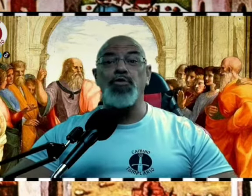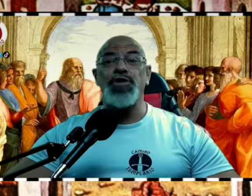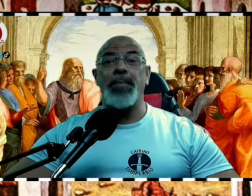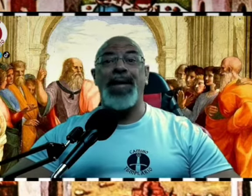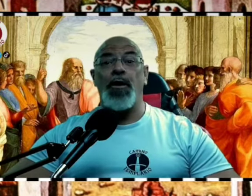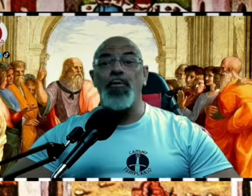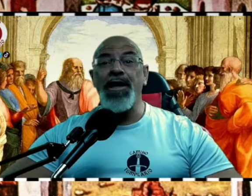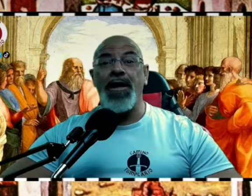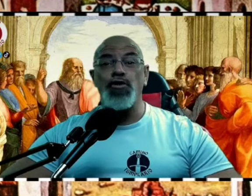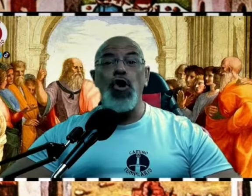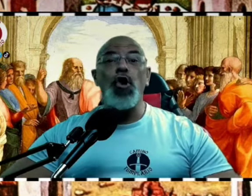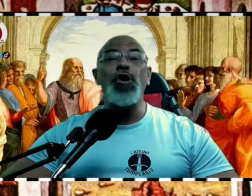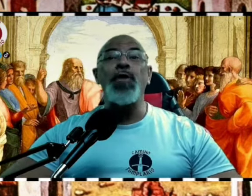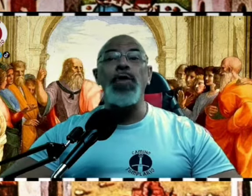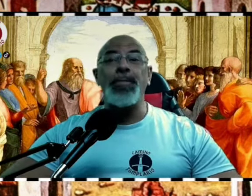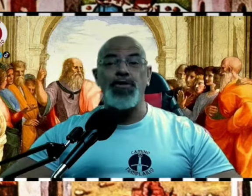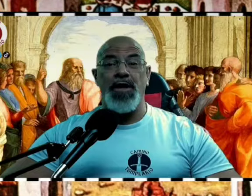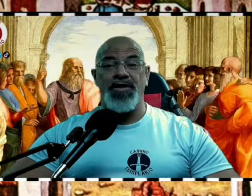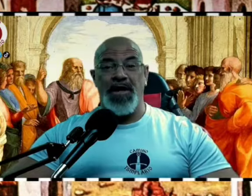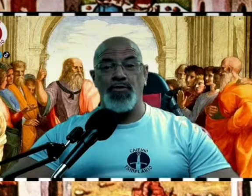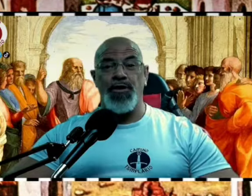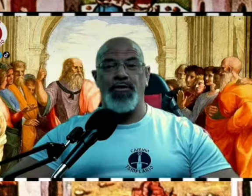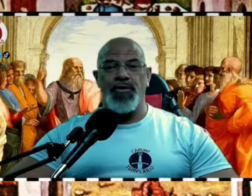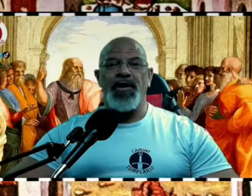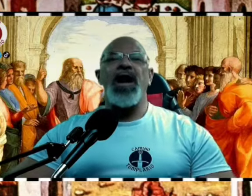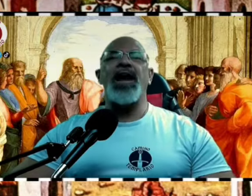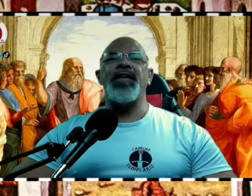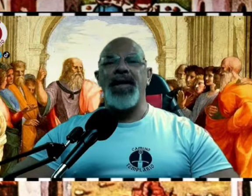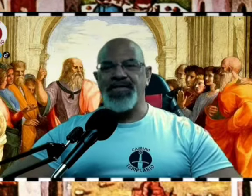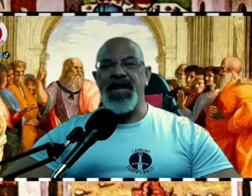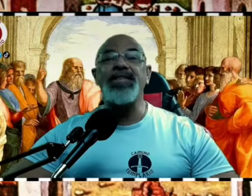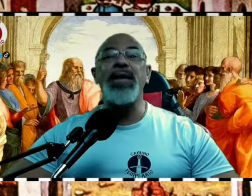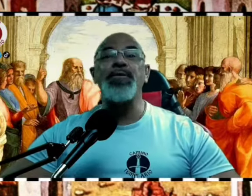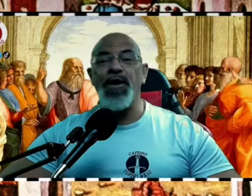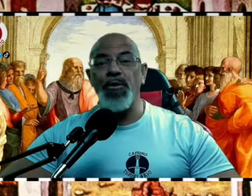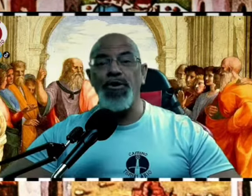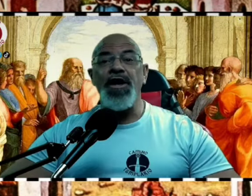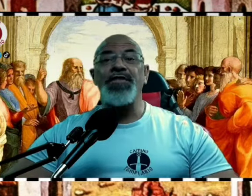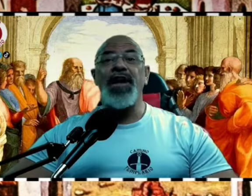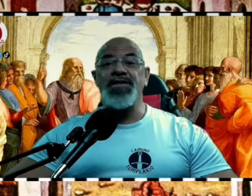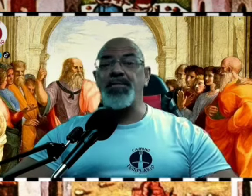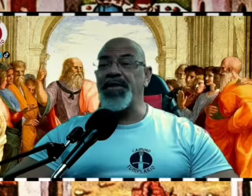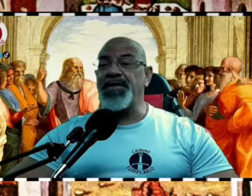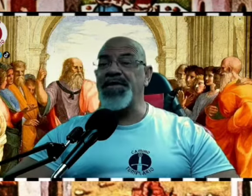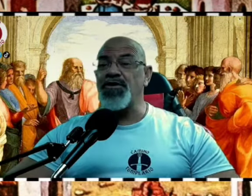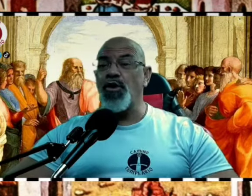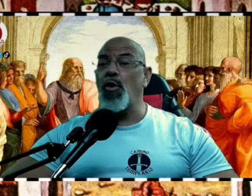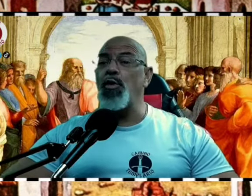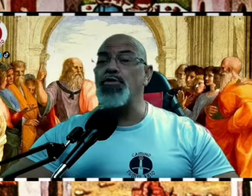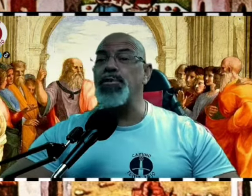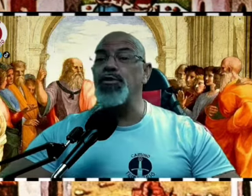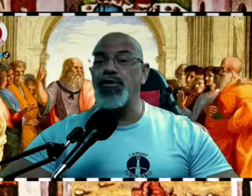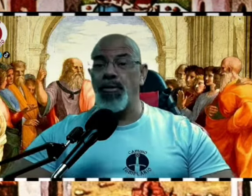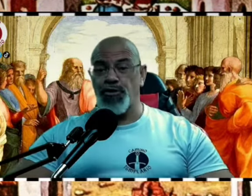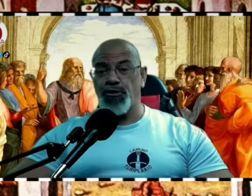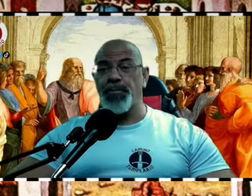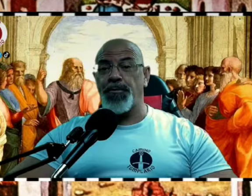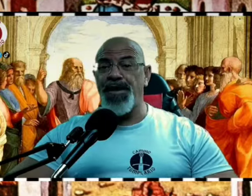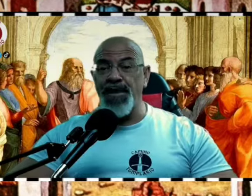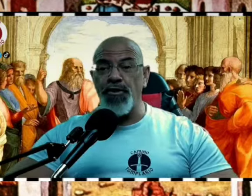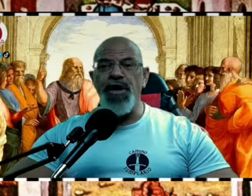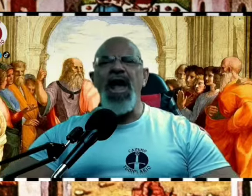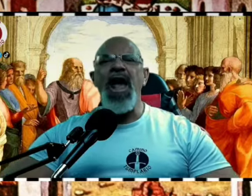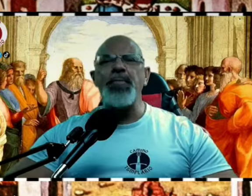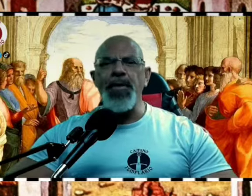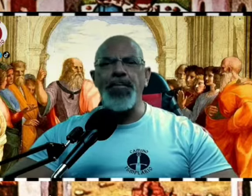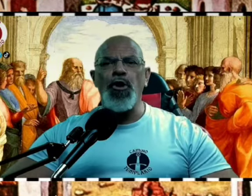día podáis usar para comunicaros con alguna persona de esta condición. Además, estamos seguros de que si invertís tan solo unos minutos de vuestro